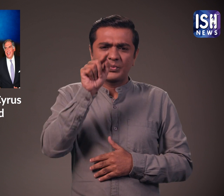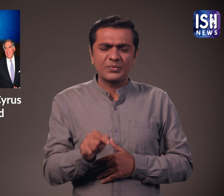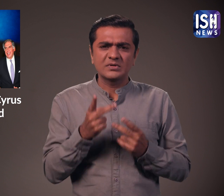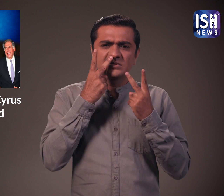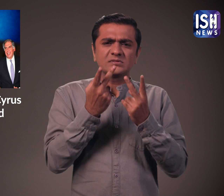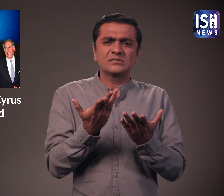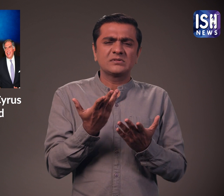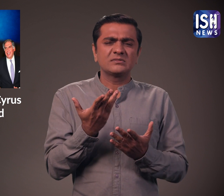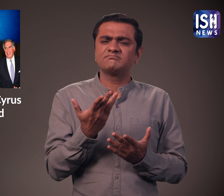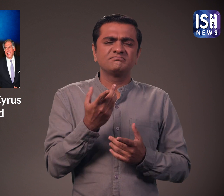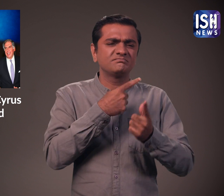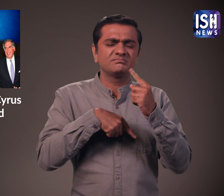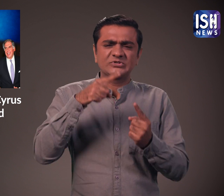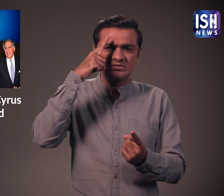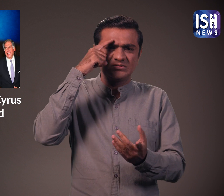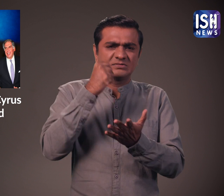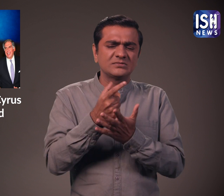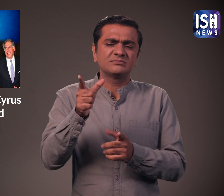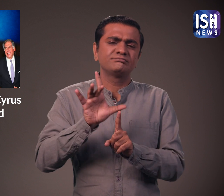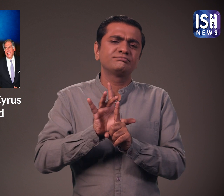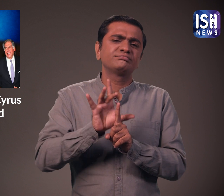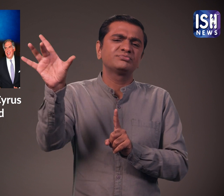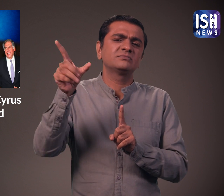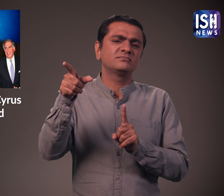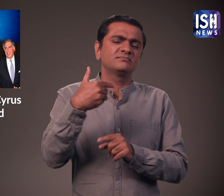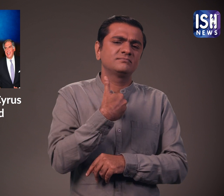इन ही सब कारणों से मिस्त्री को अध्यक्षपत से हटा दिया गया।